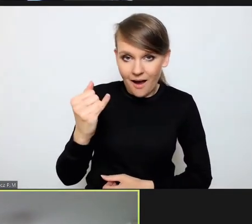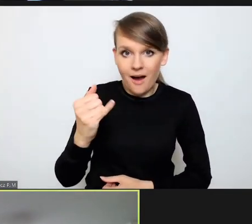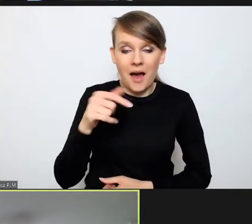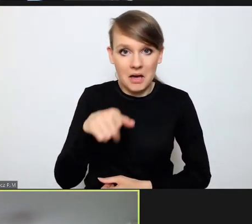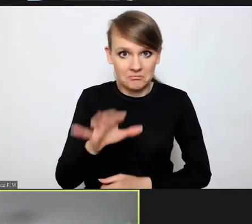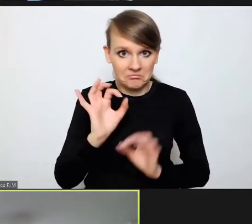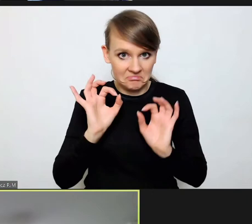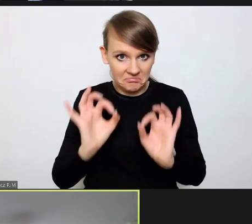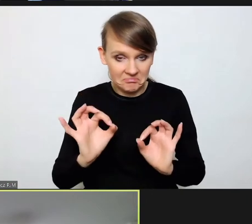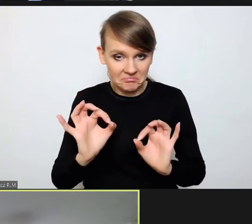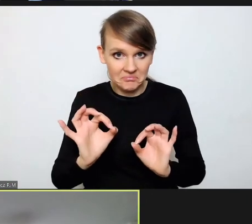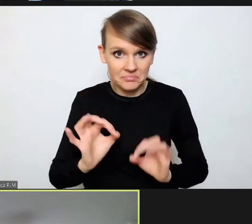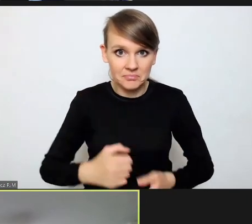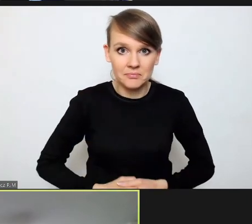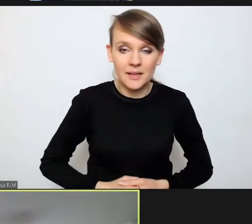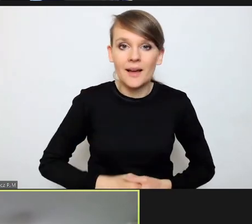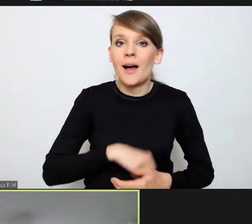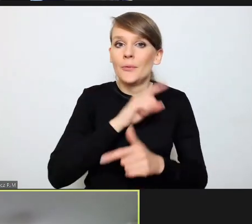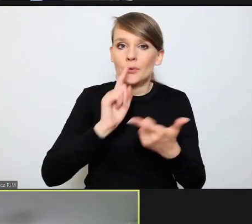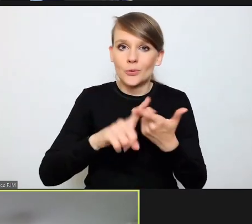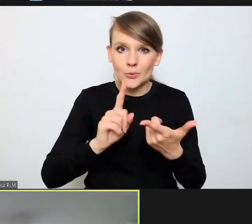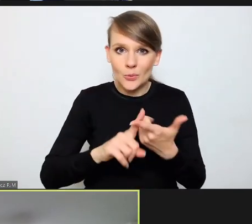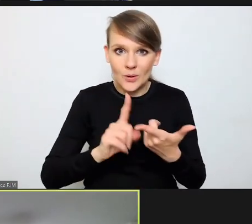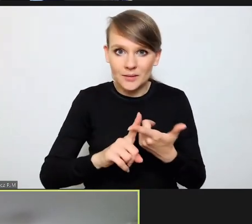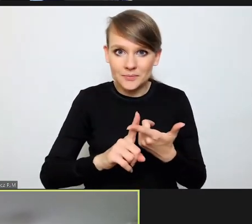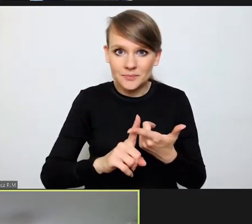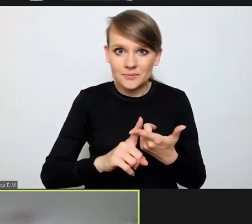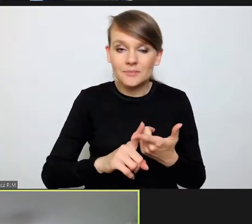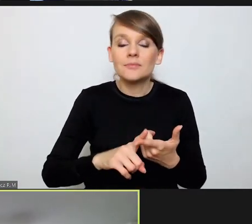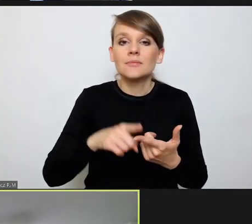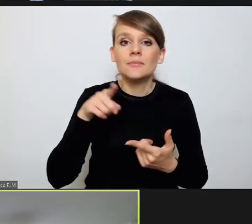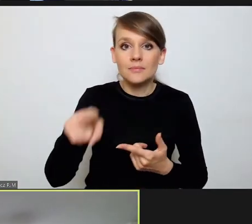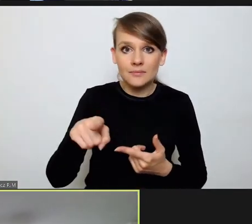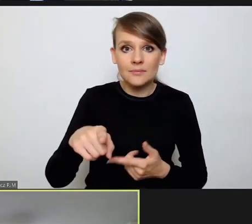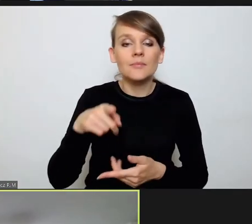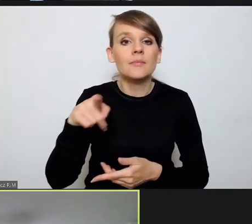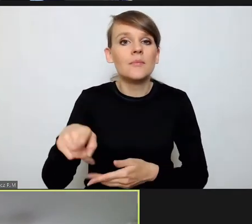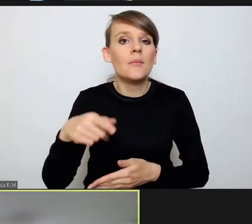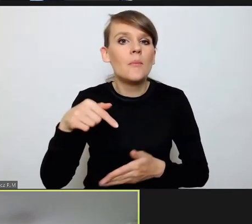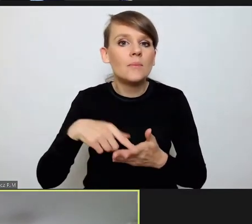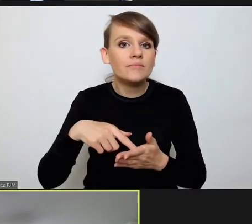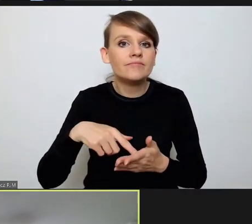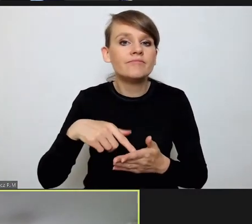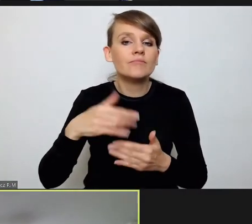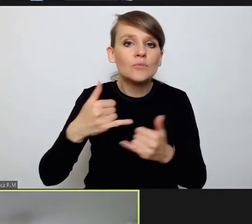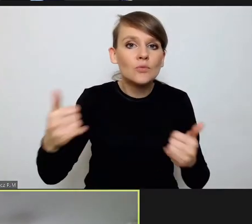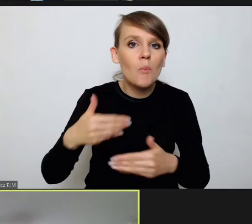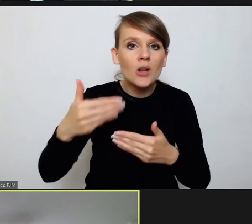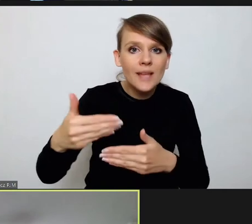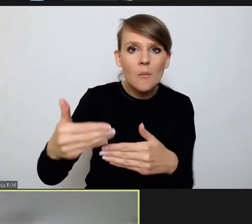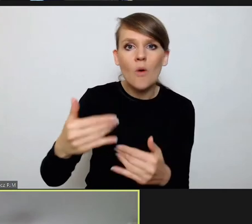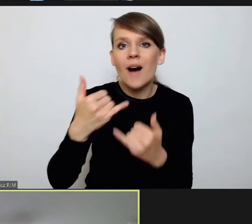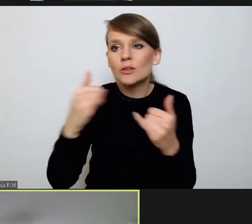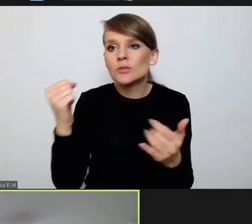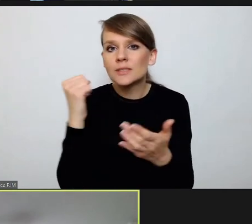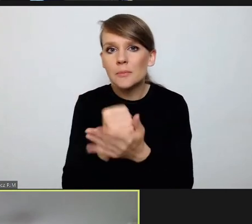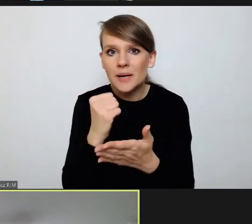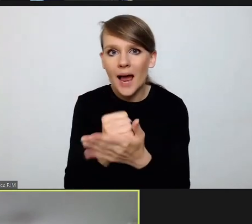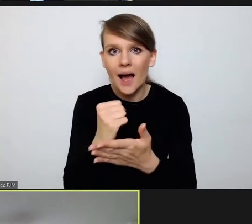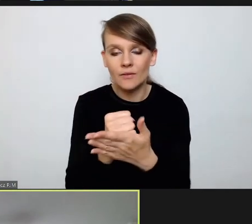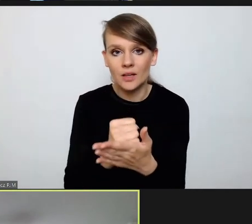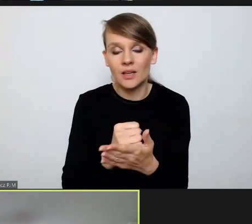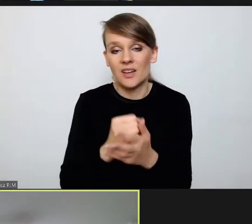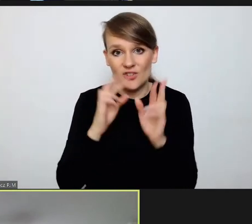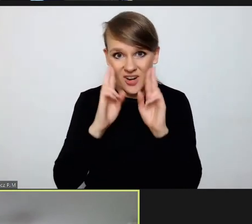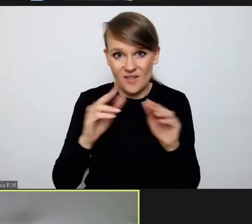sprawdza. Druga rzecz, czy prowadzone postępowania, dochodzenia, później sprawy. Rzeczywiście można